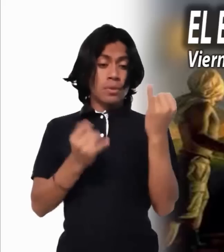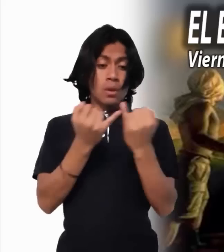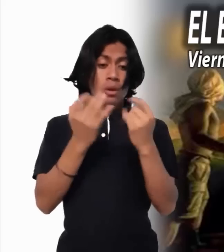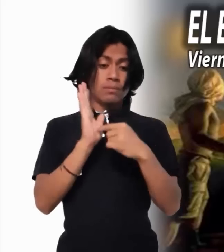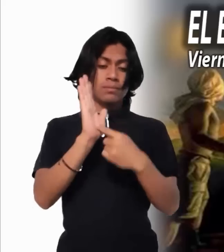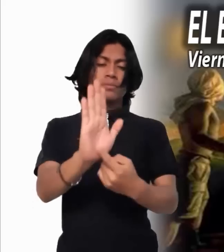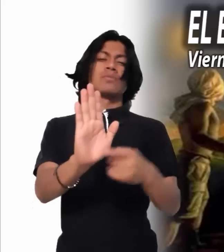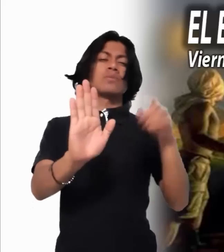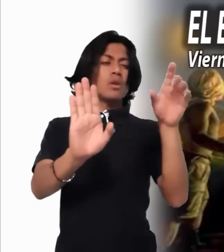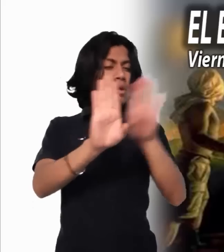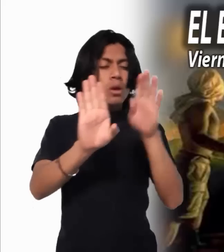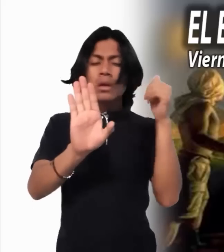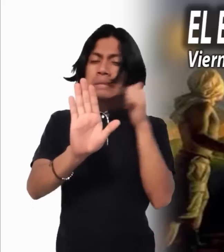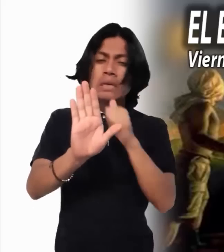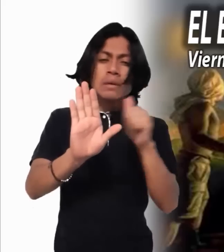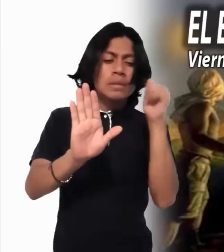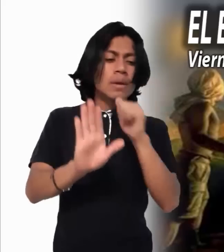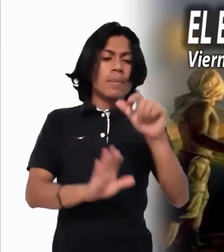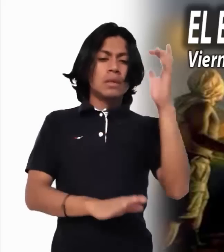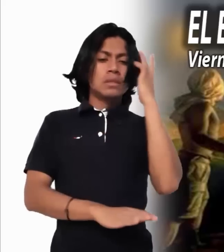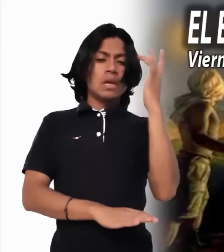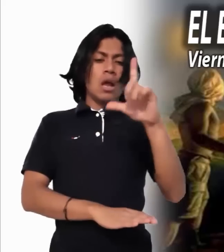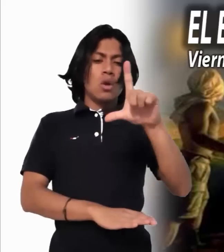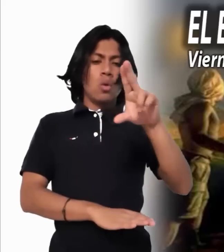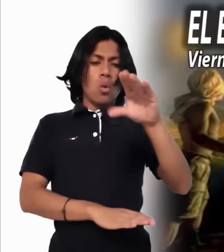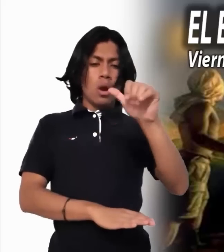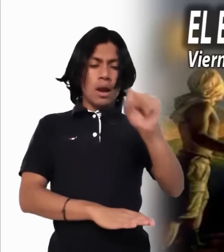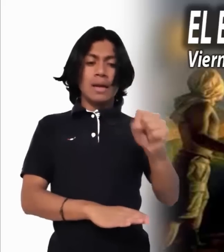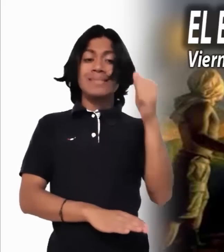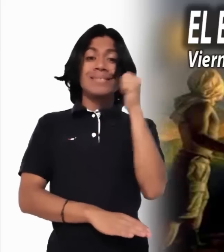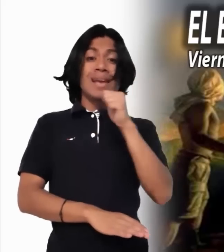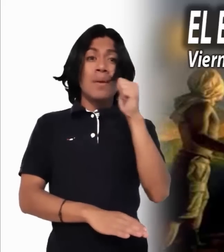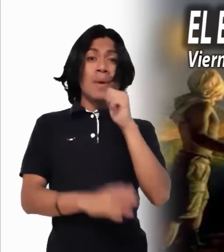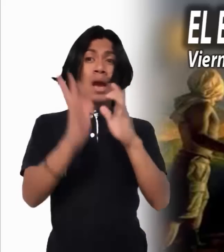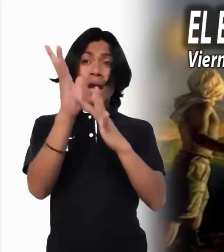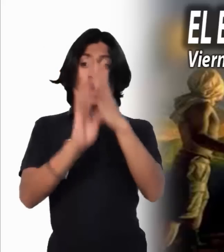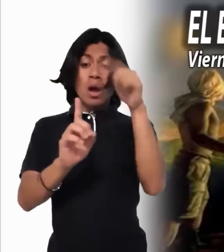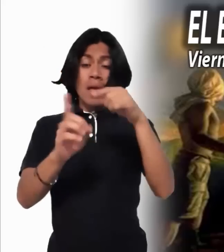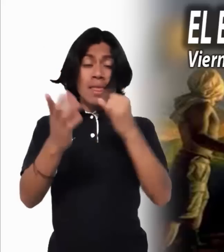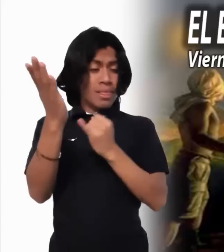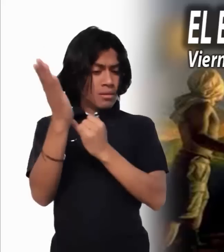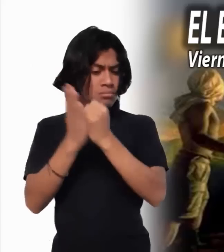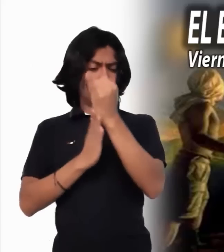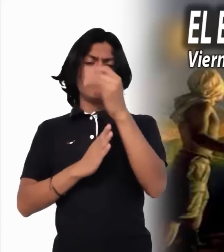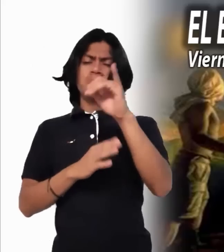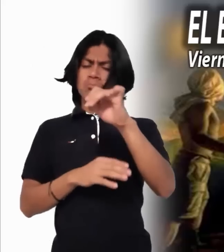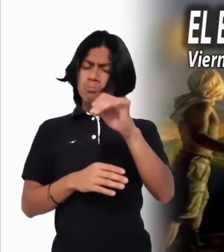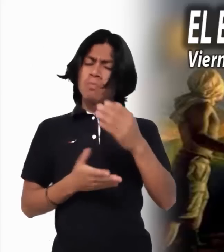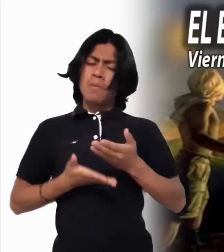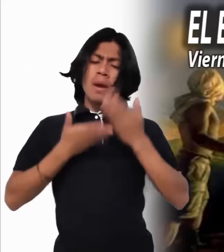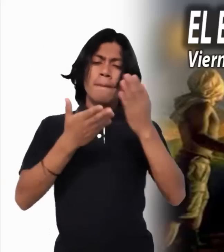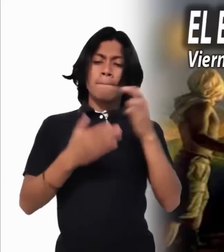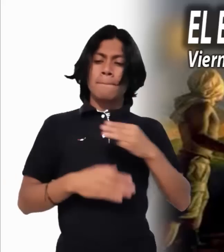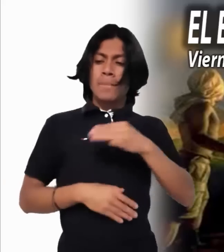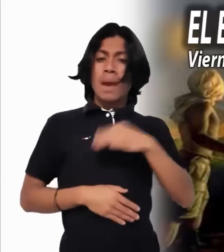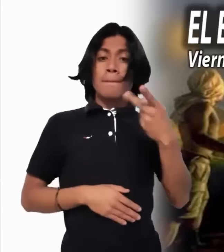Siempre está dispuesto a la misericordia, pero también siempre tiene una gran claridad para desenmascarar